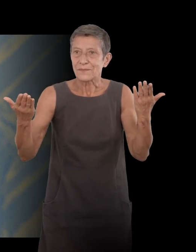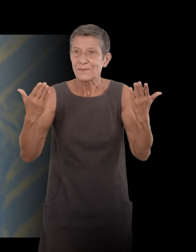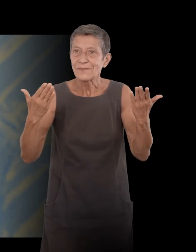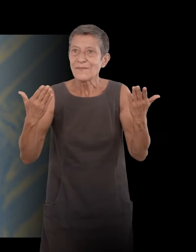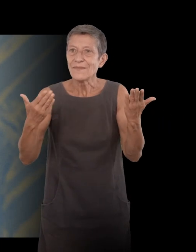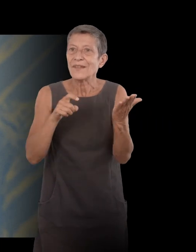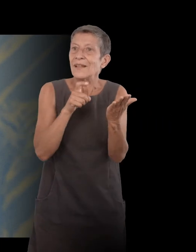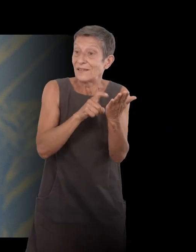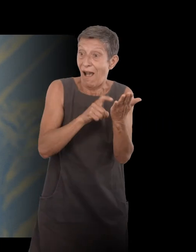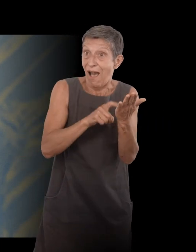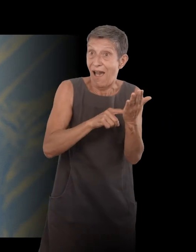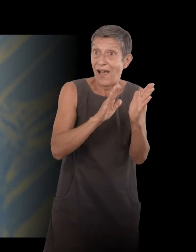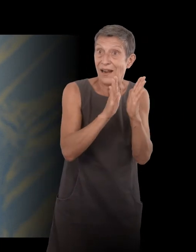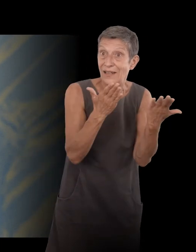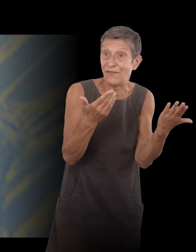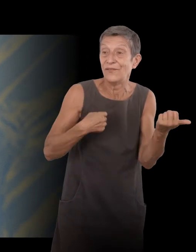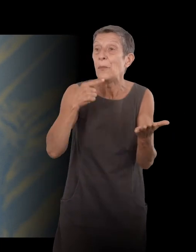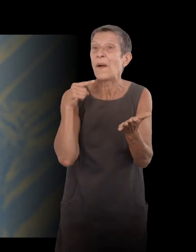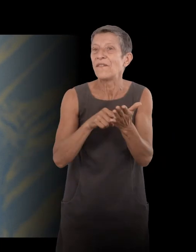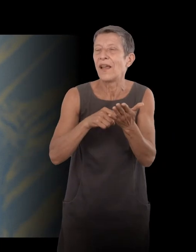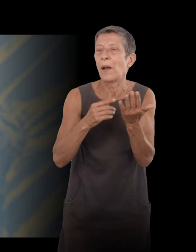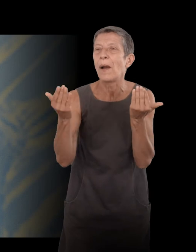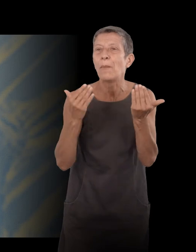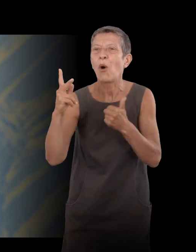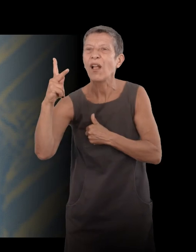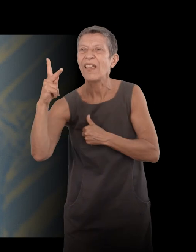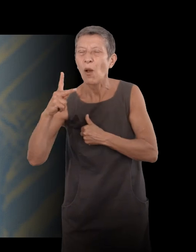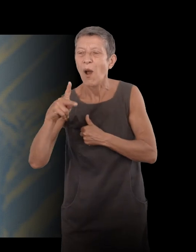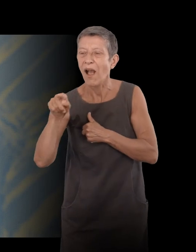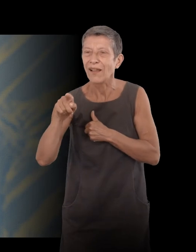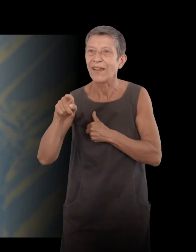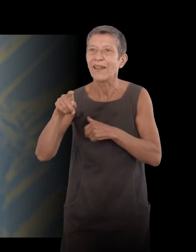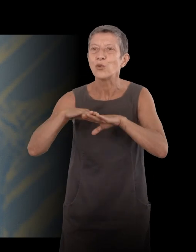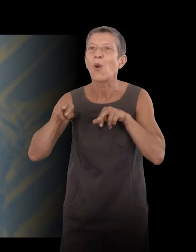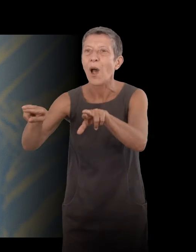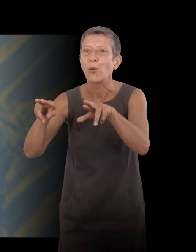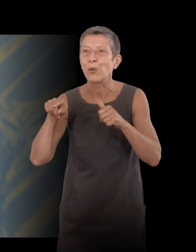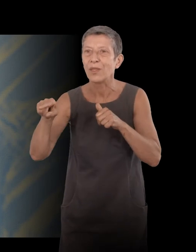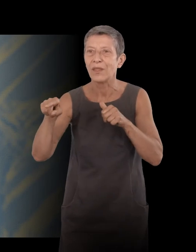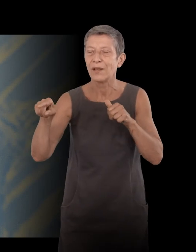de vivre de Mesmerot à Sur la route de Kerouac. Mais parce que c'est ma formation,